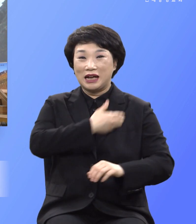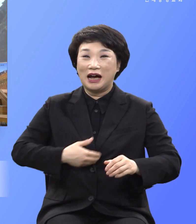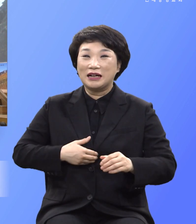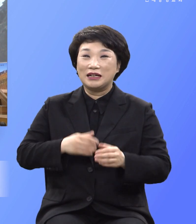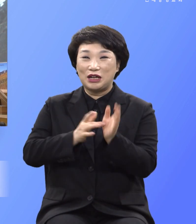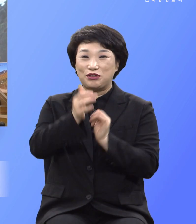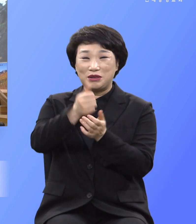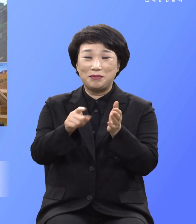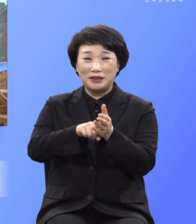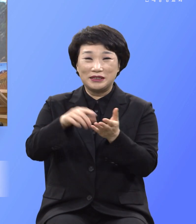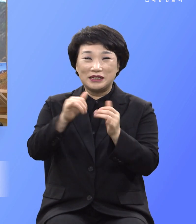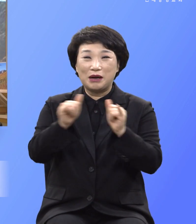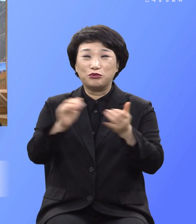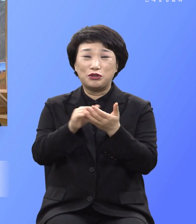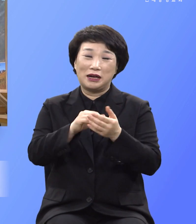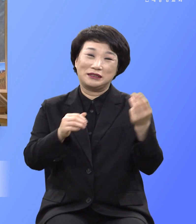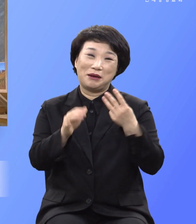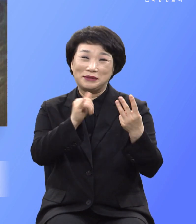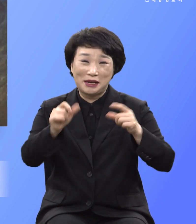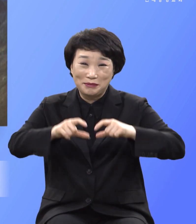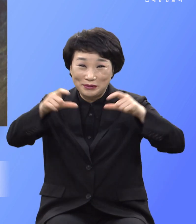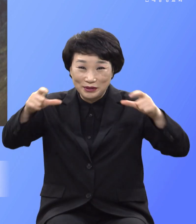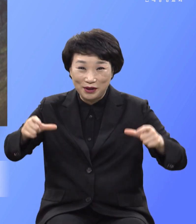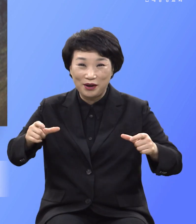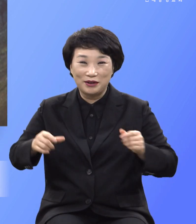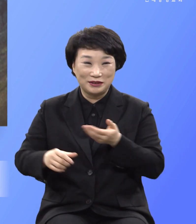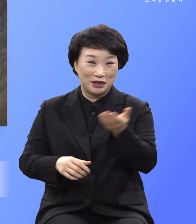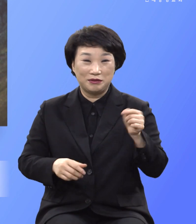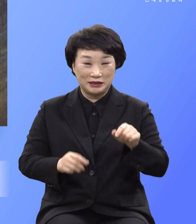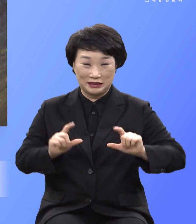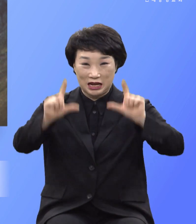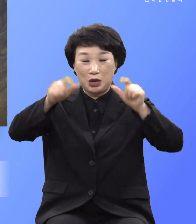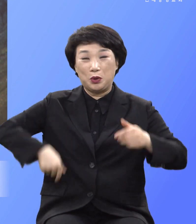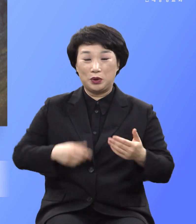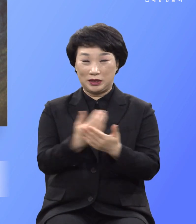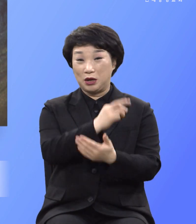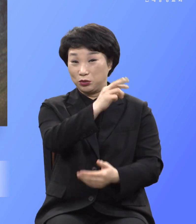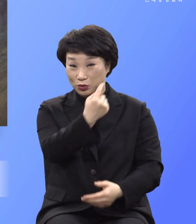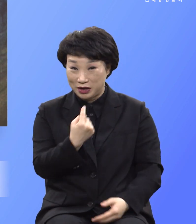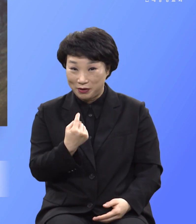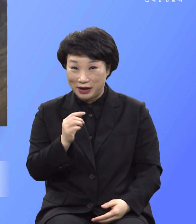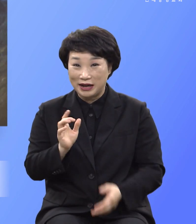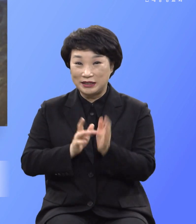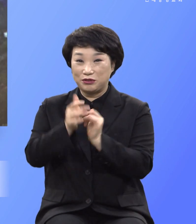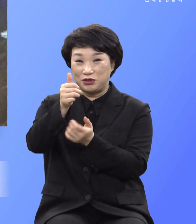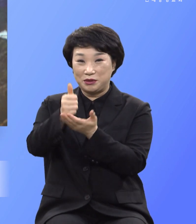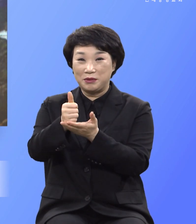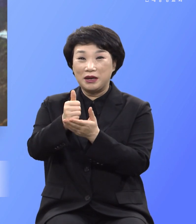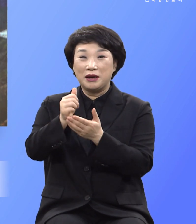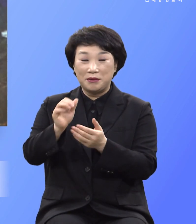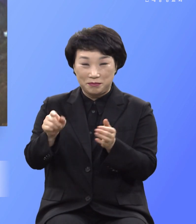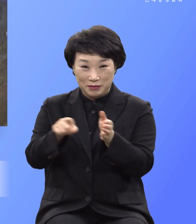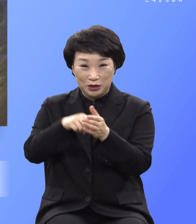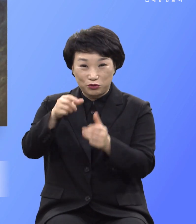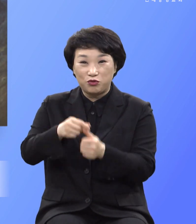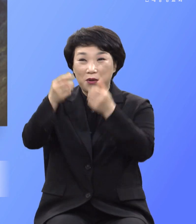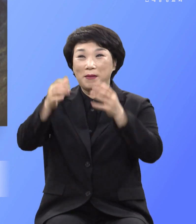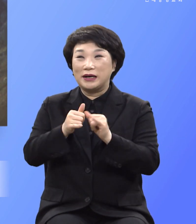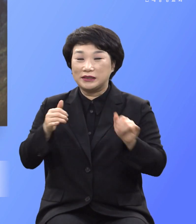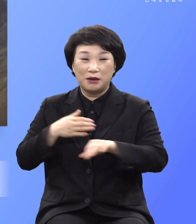삼천이나 더하더라 이 나라의 회개하고 돌아와 이 소리두로 구원받은 사람이 삼천이나